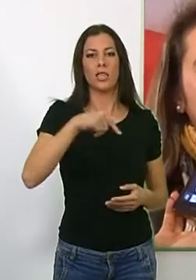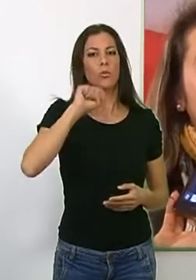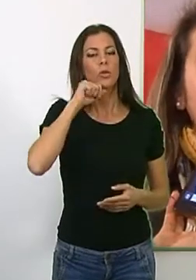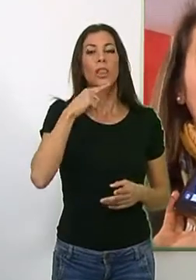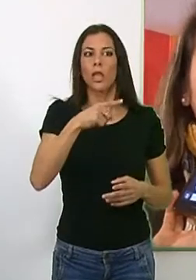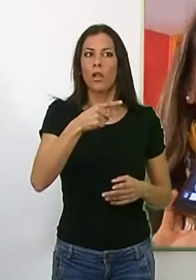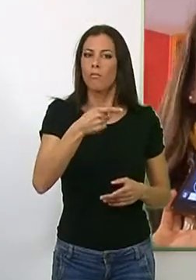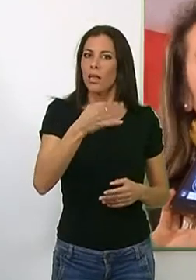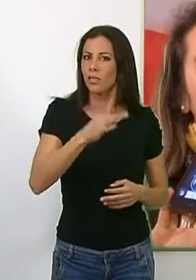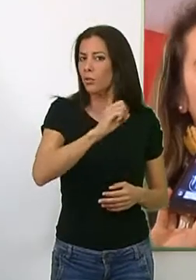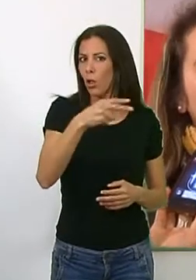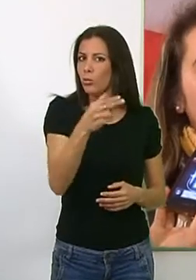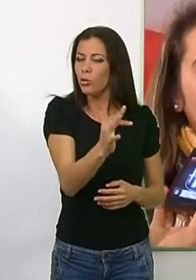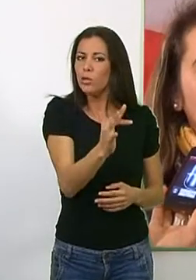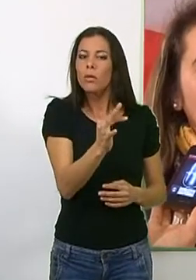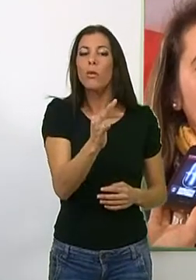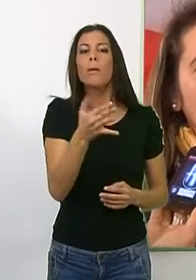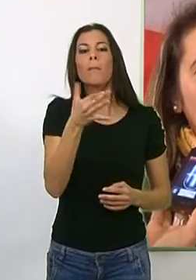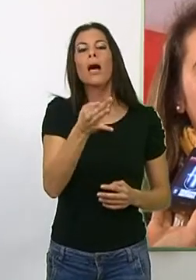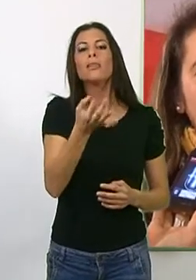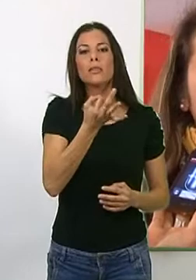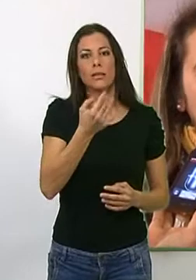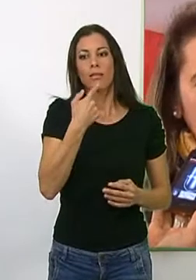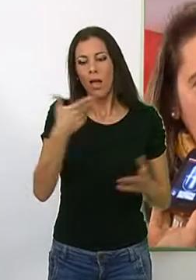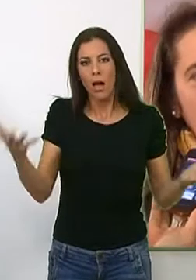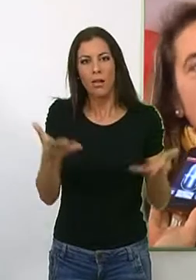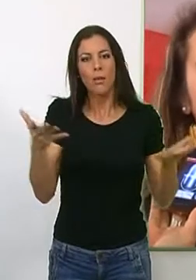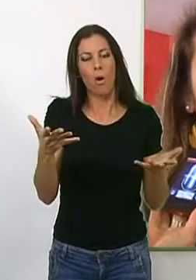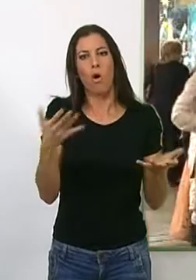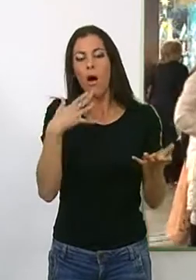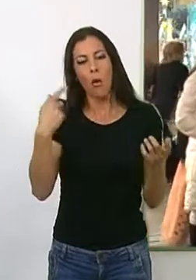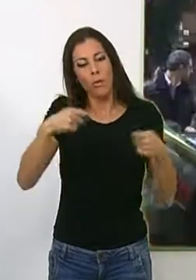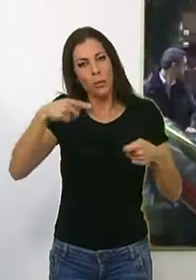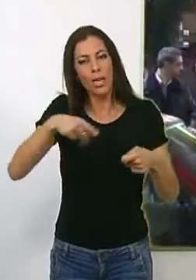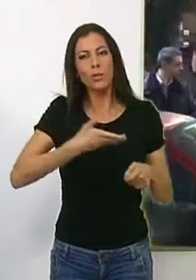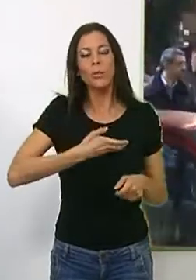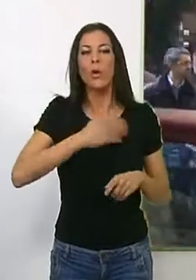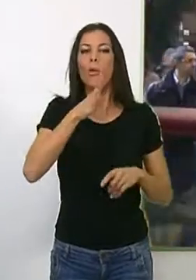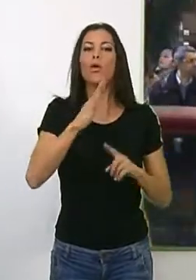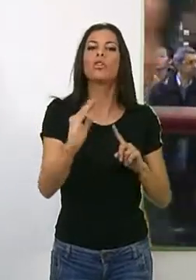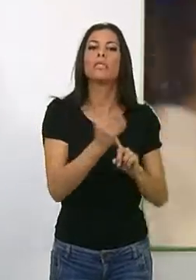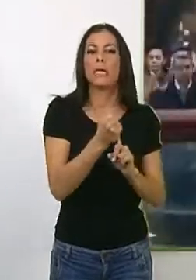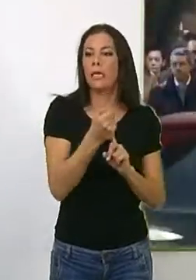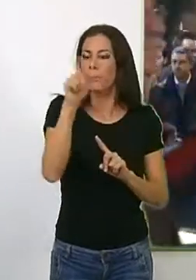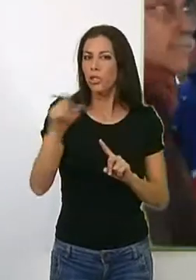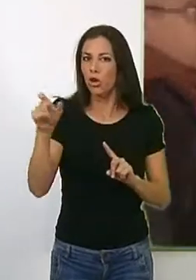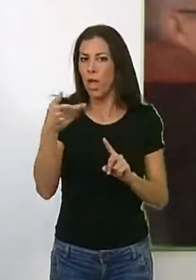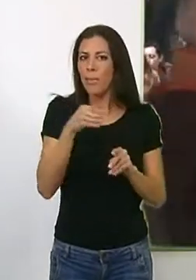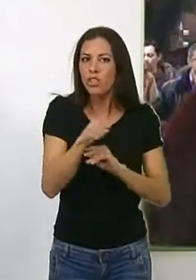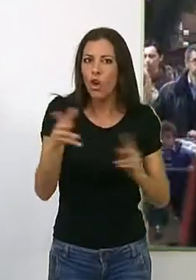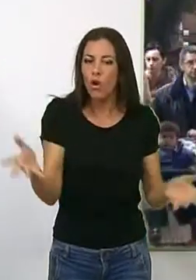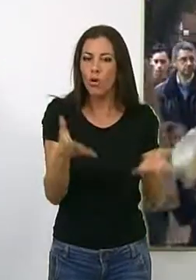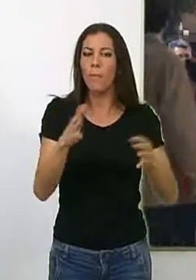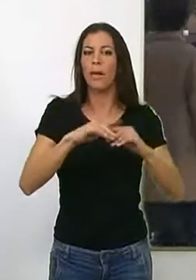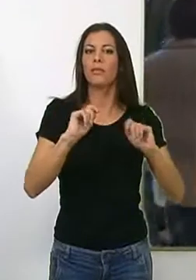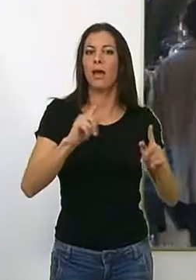quien lo ha valorado positivamente al tiempo que ha incidido en la apuesta del ayuntamiento por conseguir inversores que